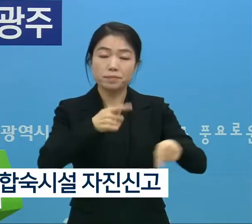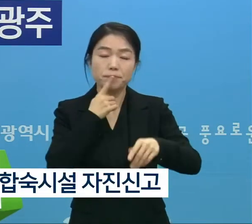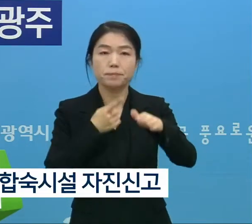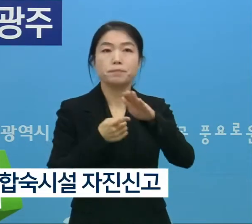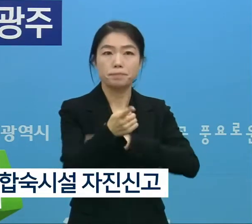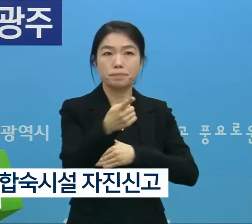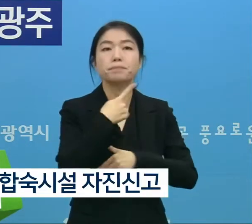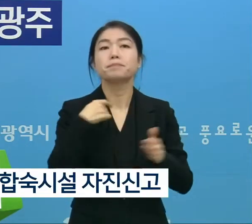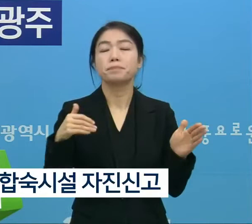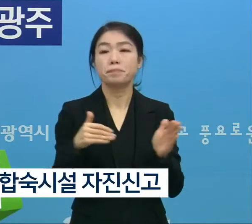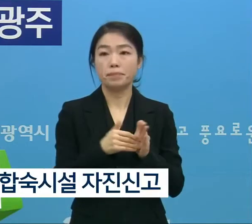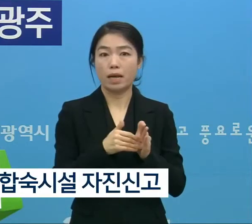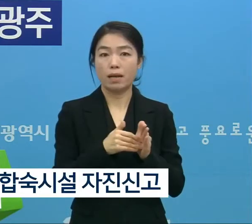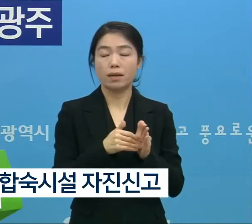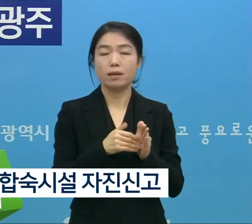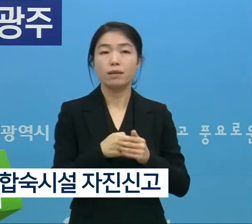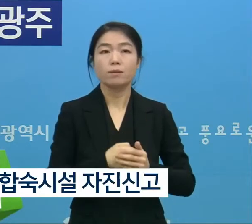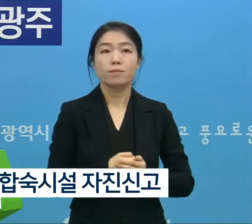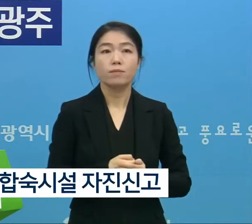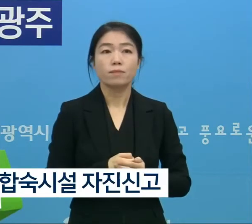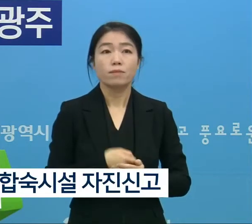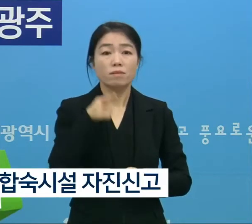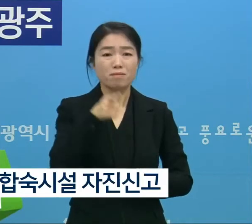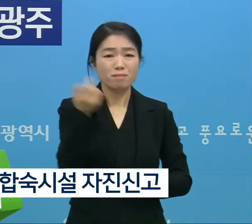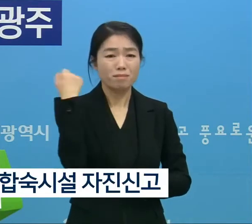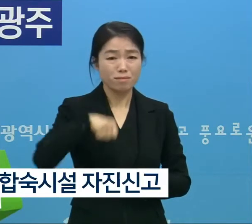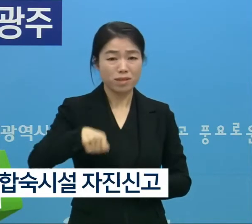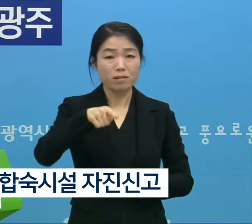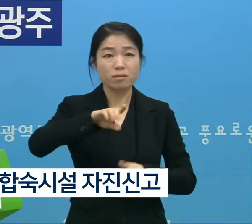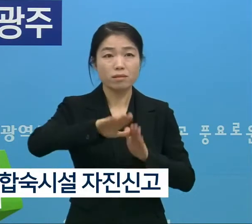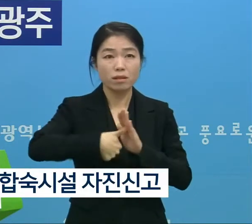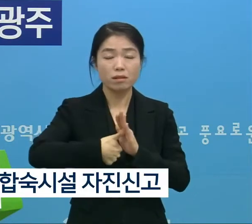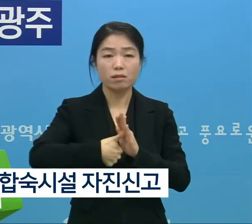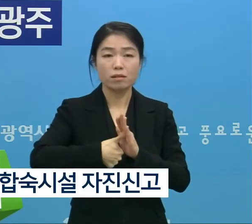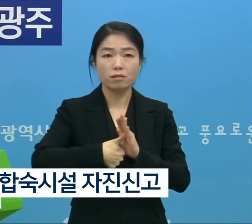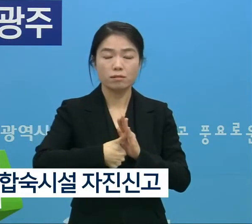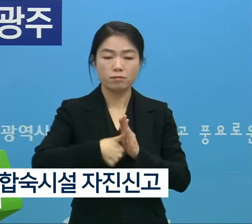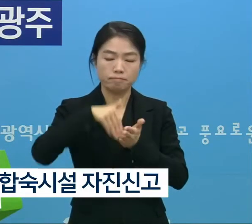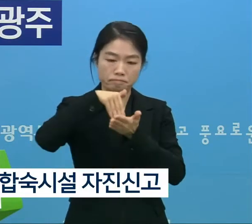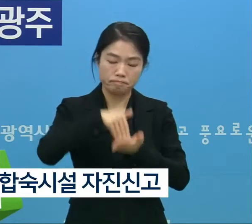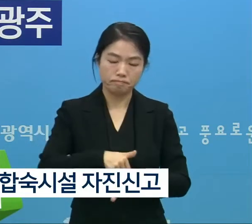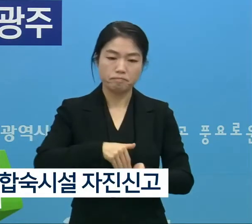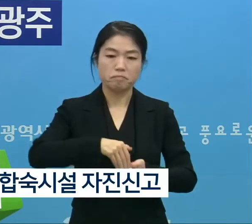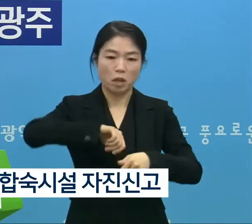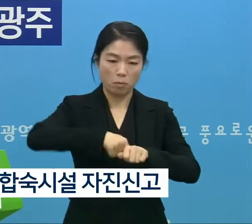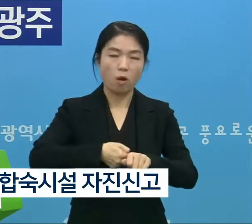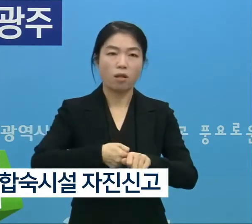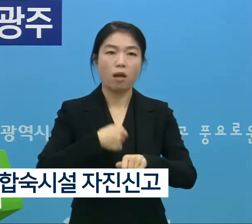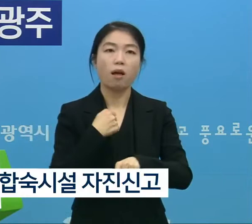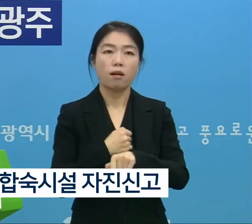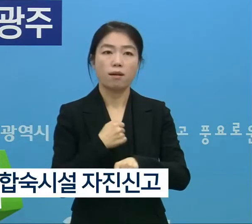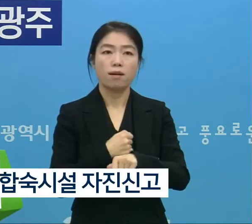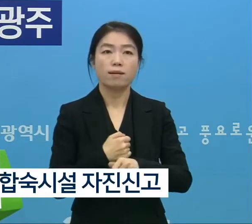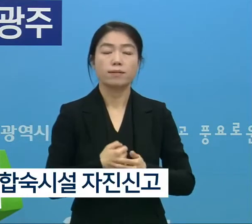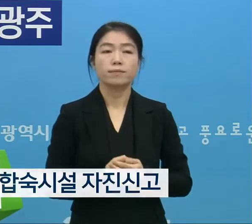행령명령을 내린 바 있습니다. 이를 지키지 않을 경우에도 엄중하게 조치하겠습니다.